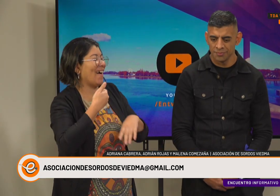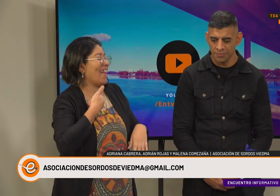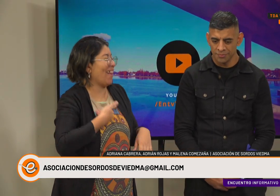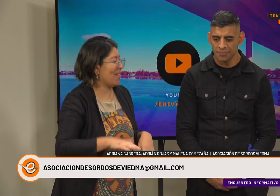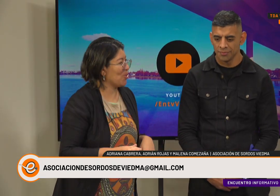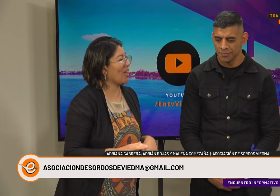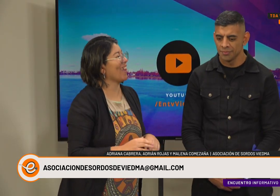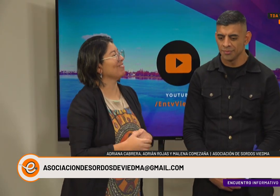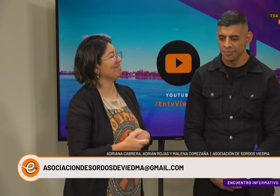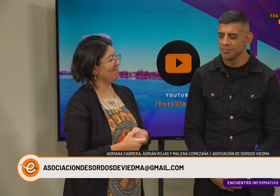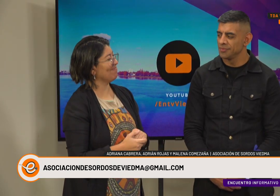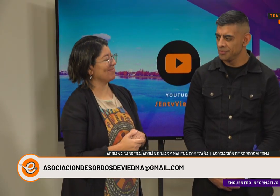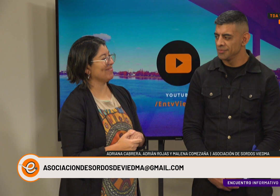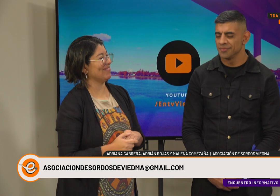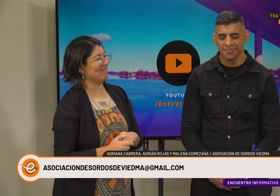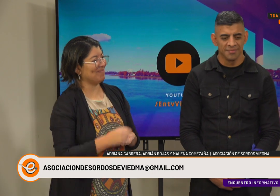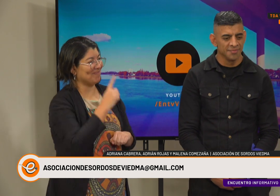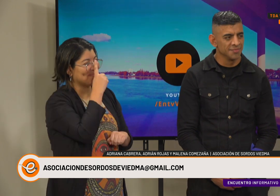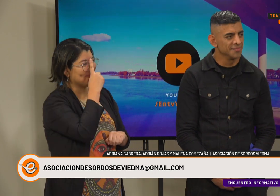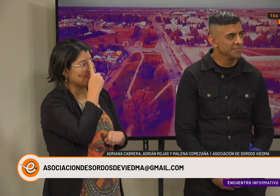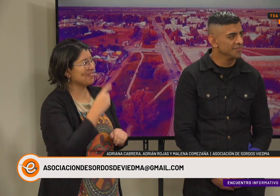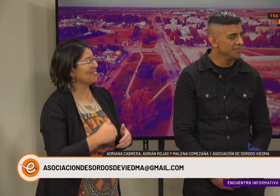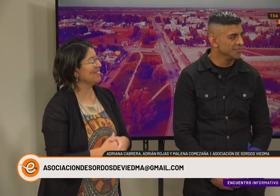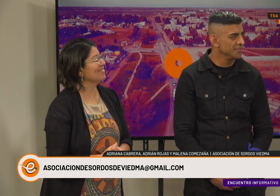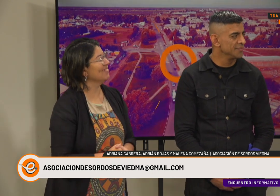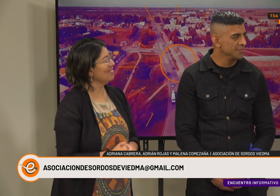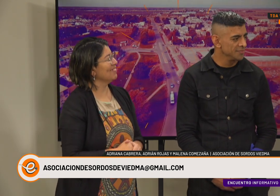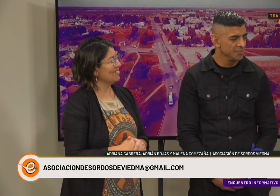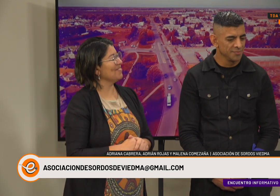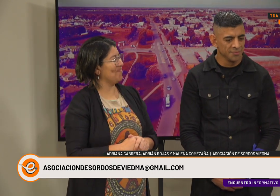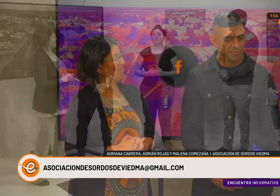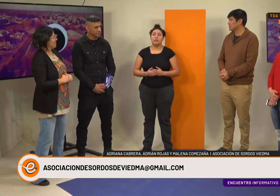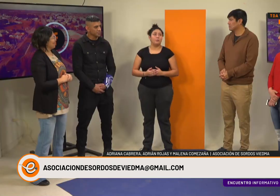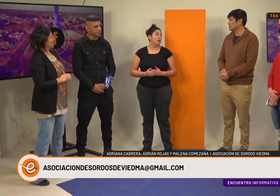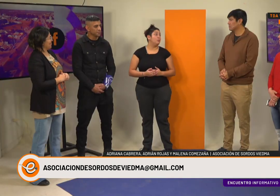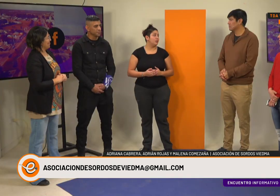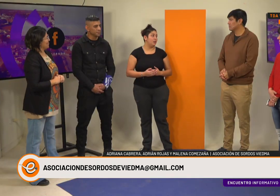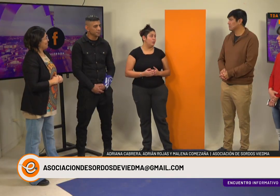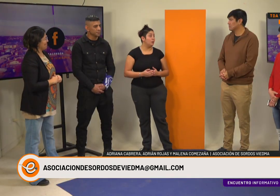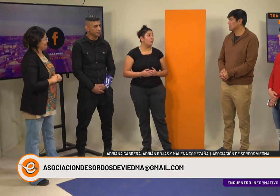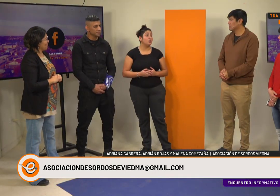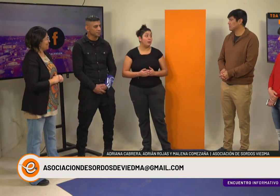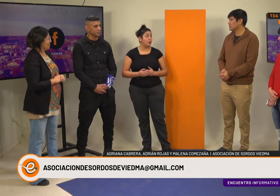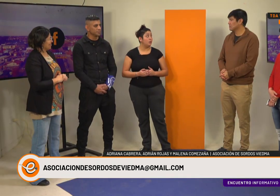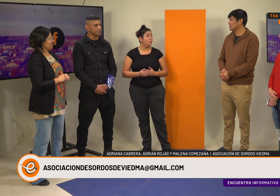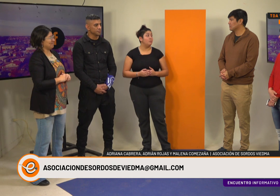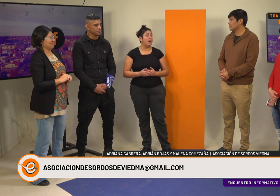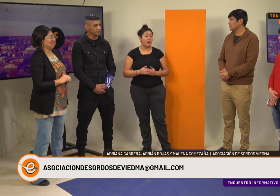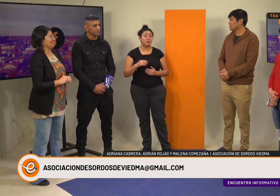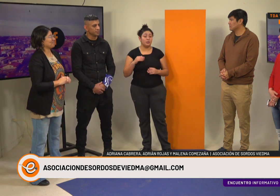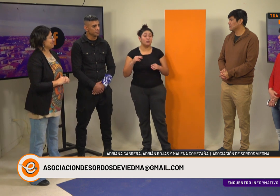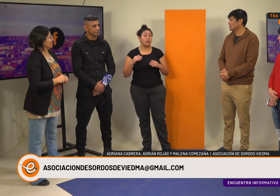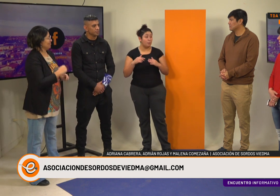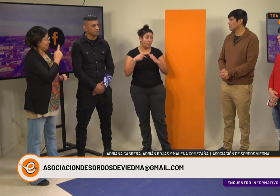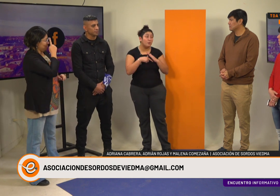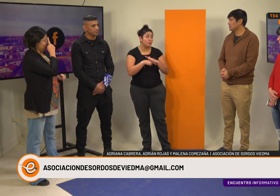Ellos tienen una cultura distinta, un lenguaje distinto, una lengua distinta. Entonces, nada, por ahí se les dificulta mucho el español. Claro. A